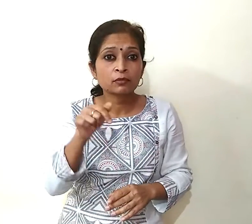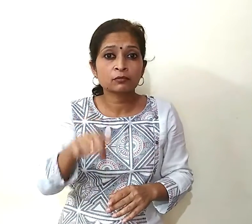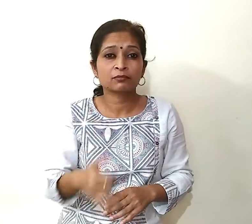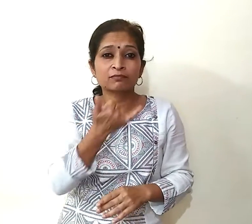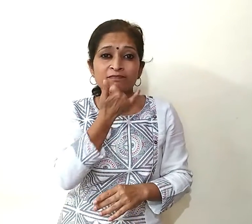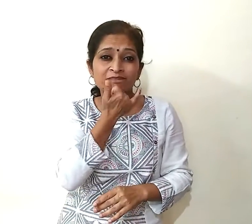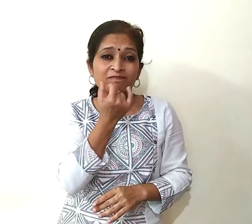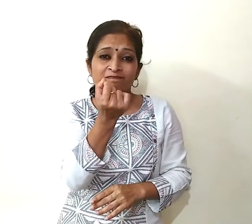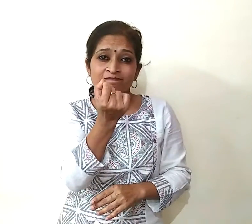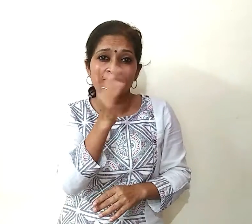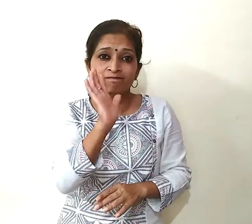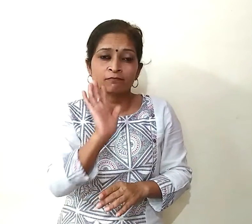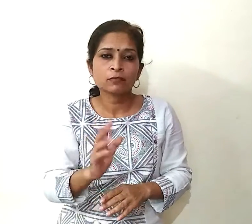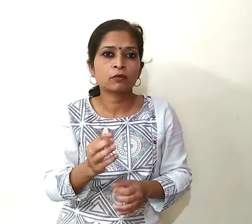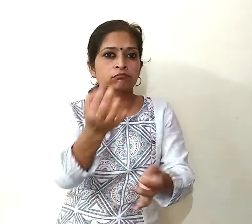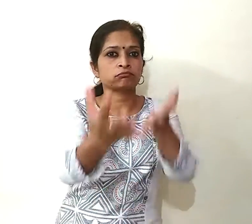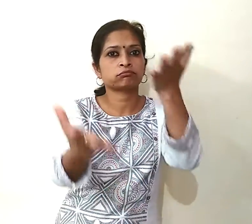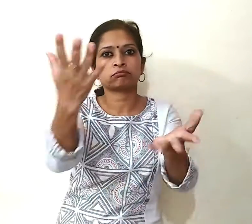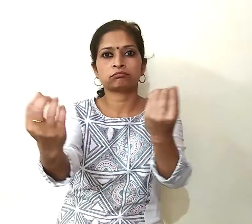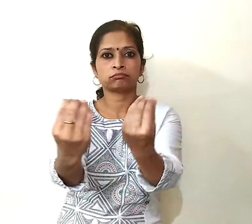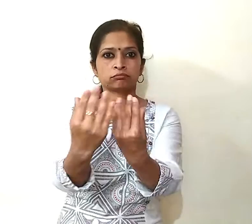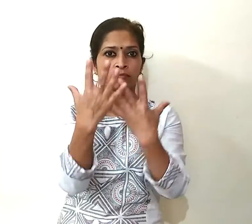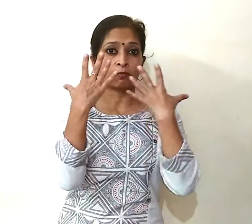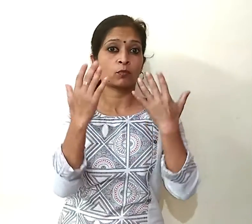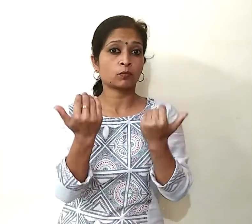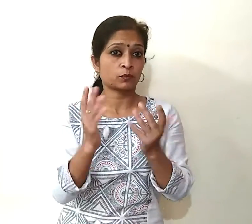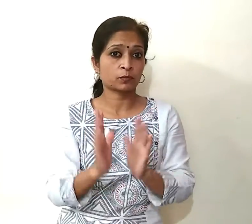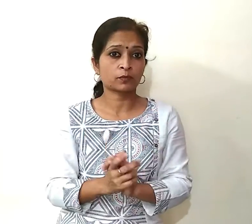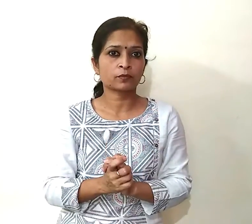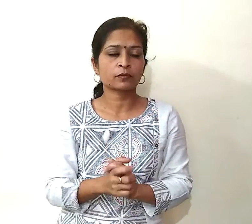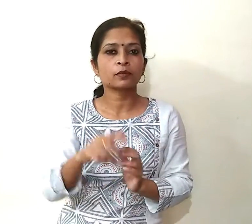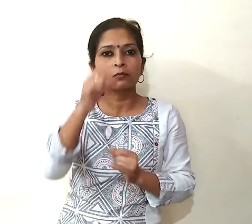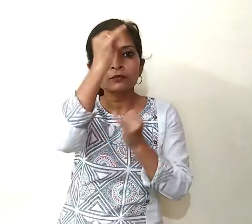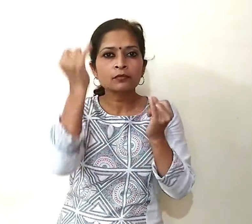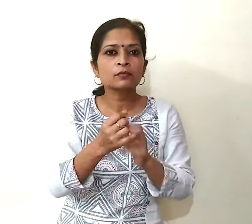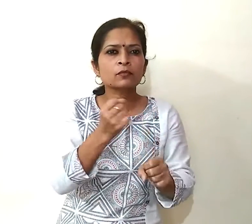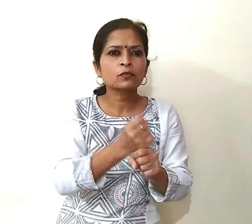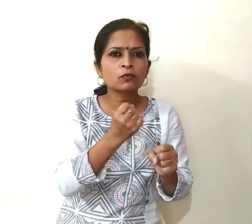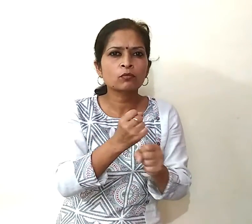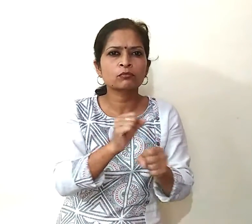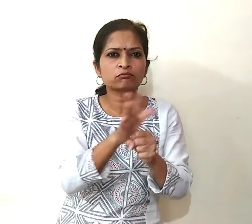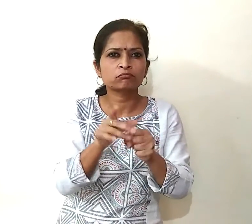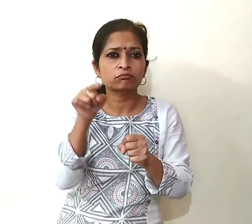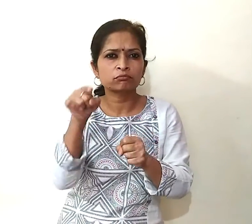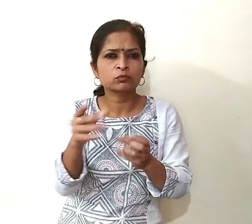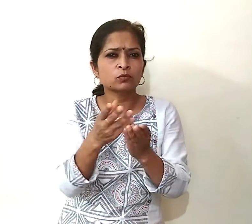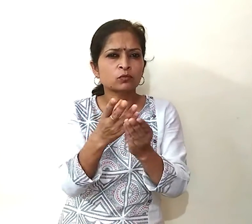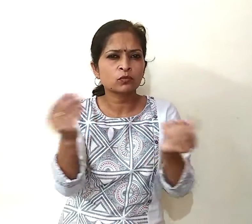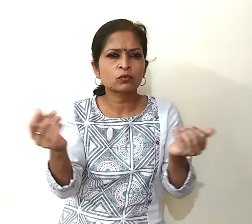की गई एक छोटी सी चूक हमको जुलसा सकती है भारत सरकार इस महामारी से निबटने के लिए कई